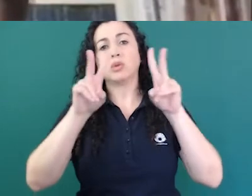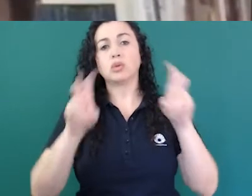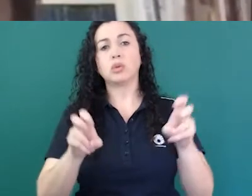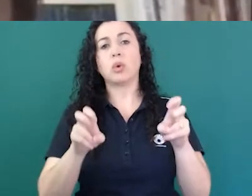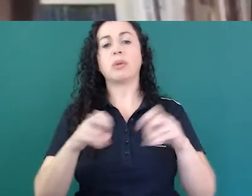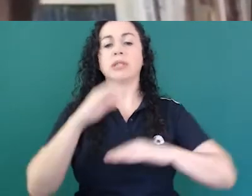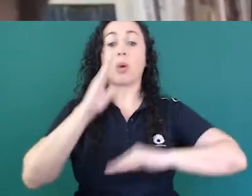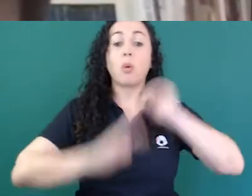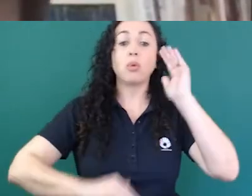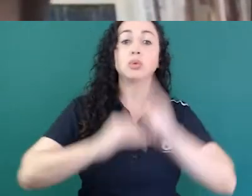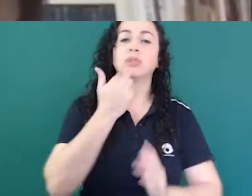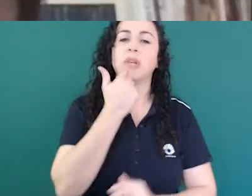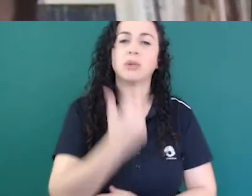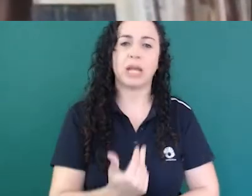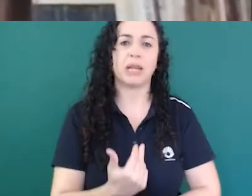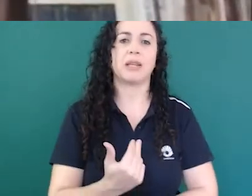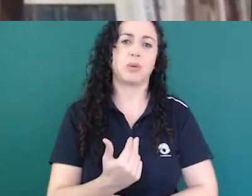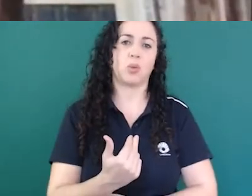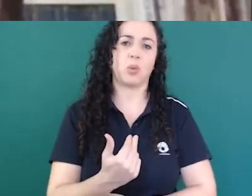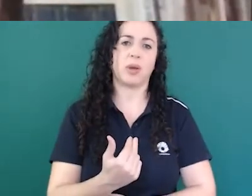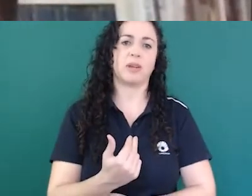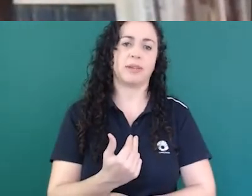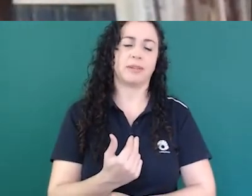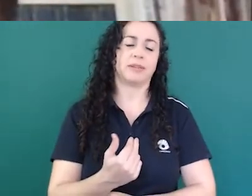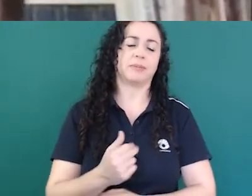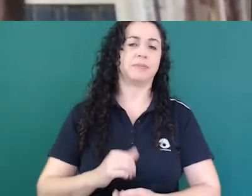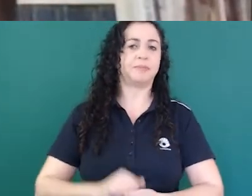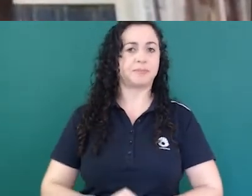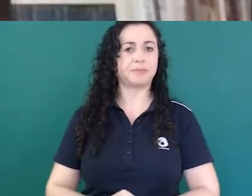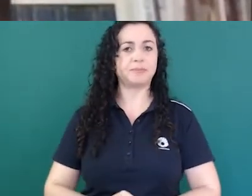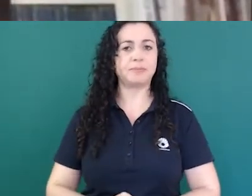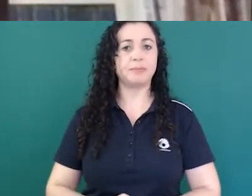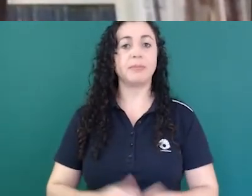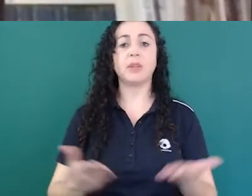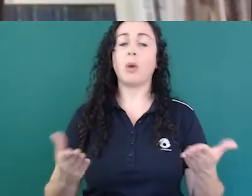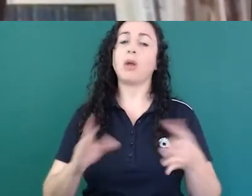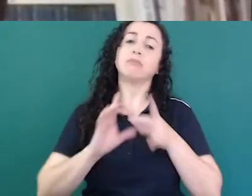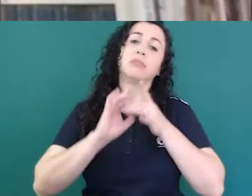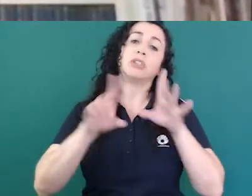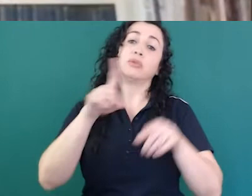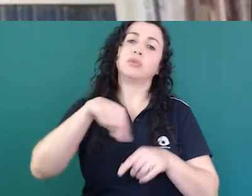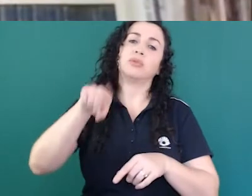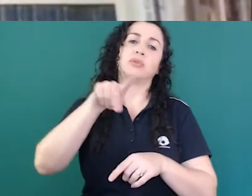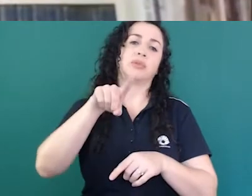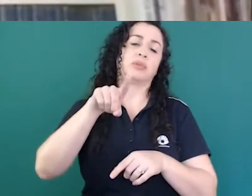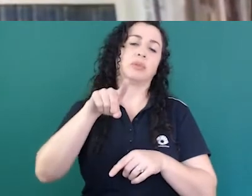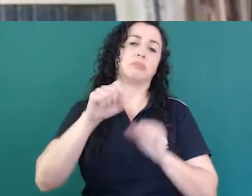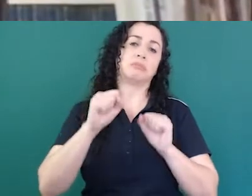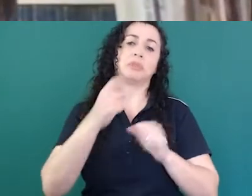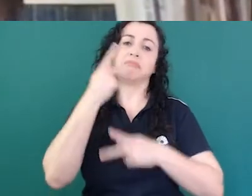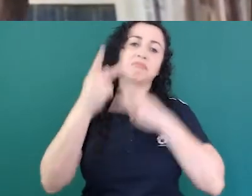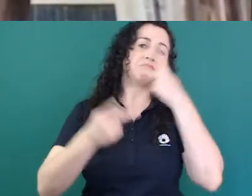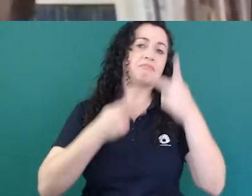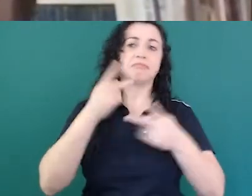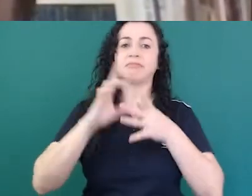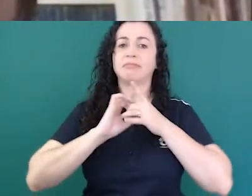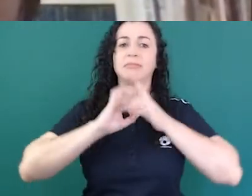a professora Ivani trouxe então deixo aberto para vocês dizerem ali o que como vocês veem a questão